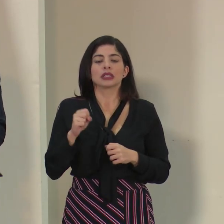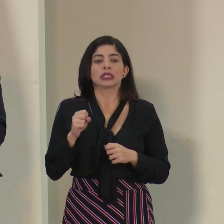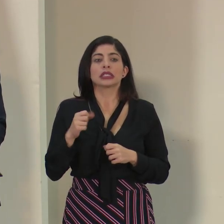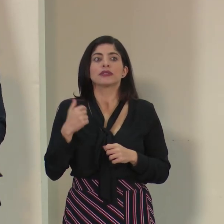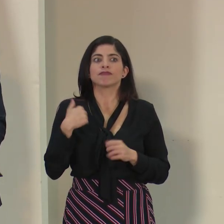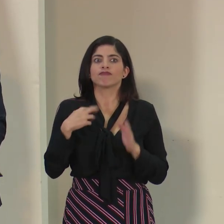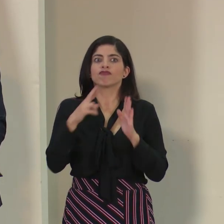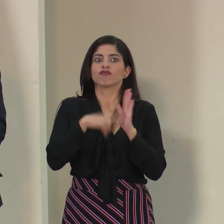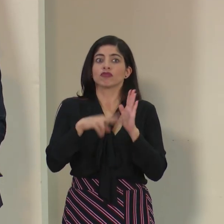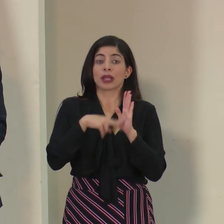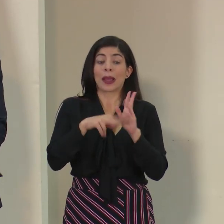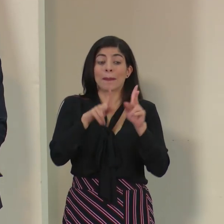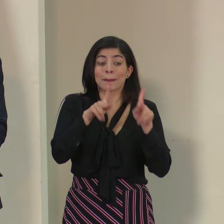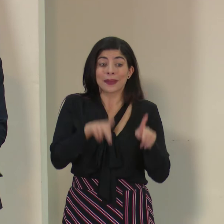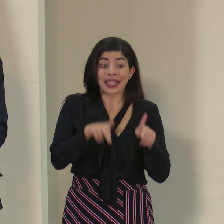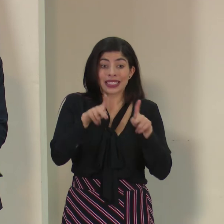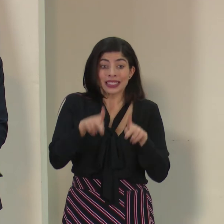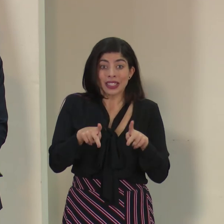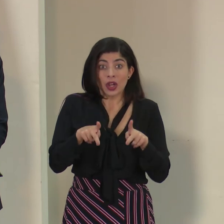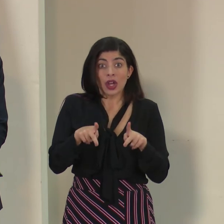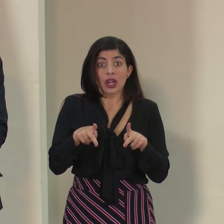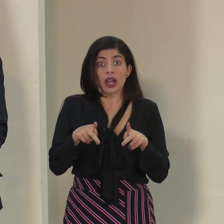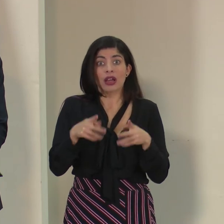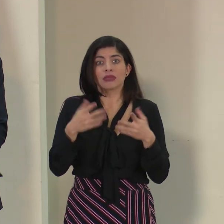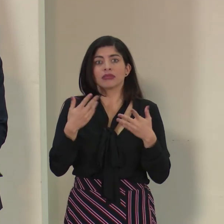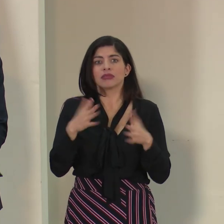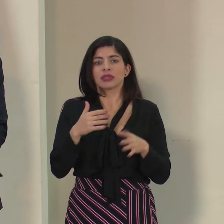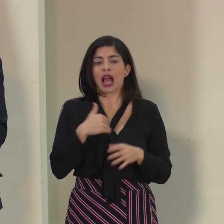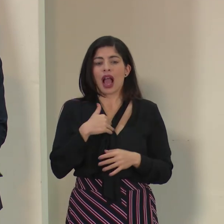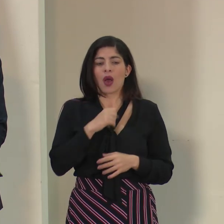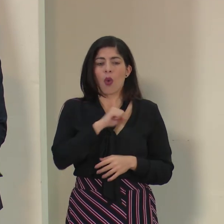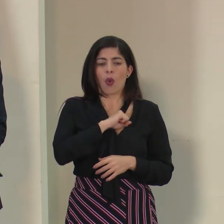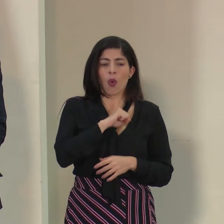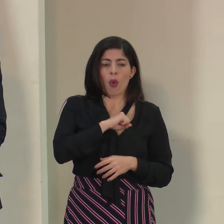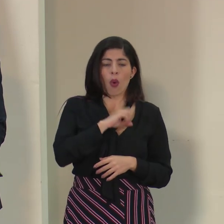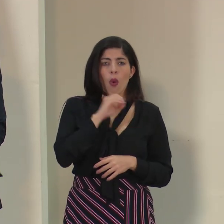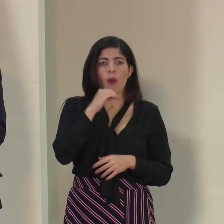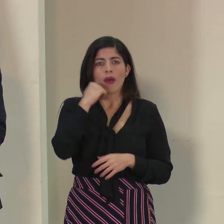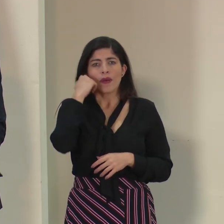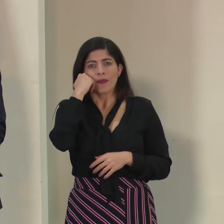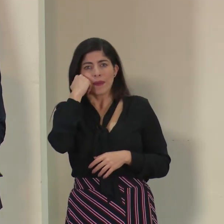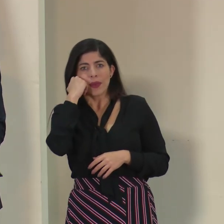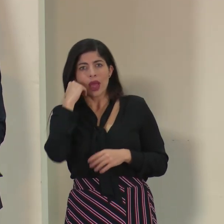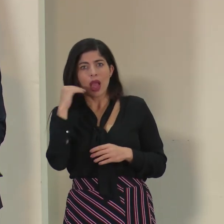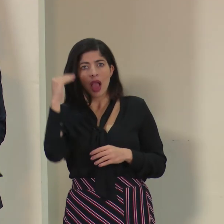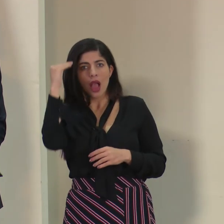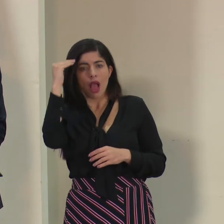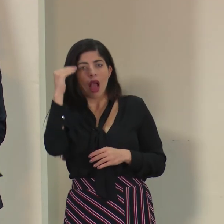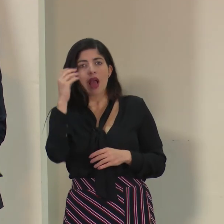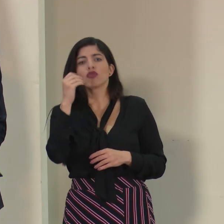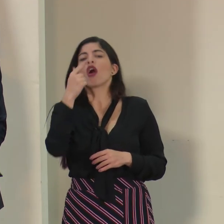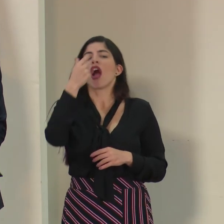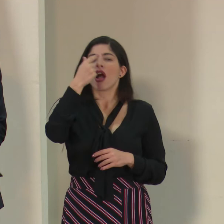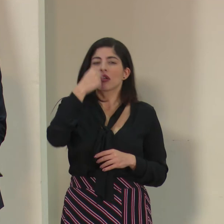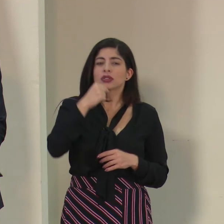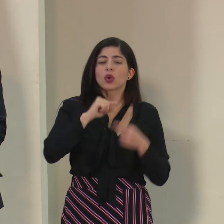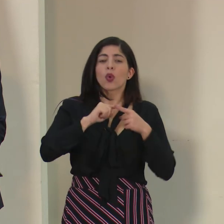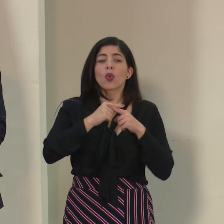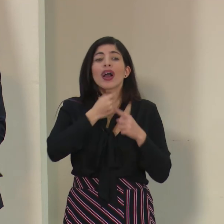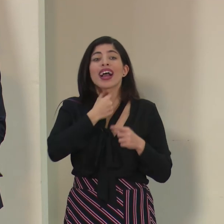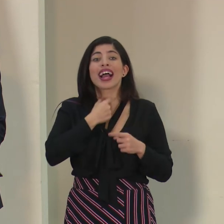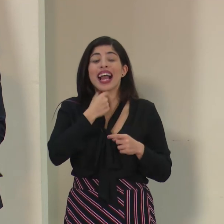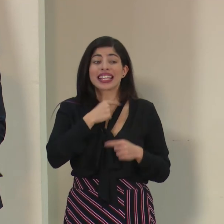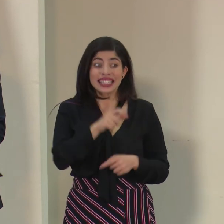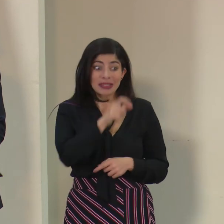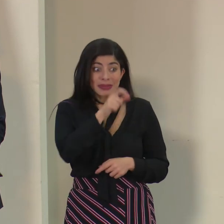Sí, insisto, o las personas que ya tienen tos, que tienen fiebre, que tienen estornudos, tienen dolor de garganta, no